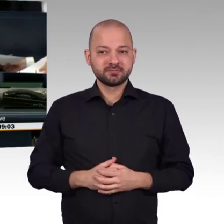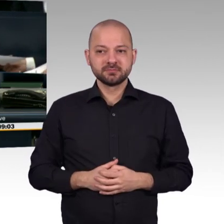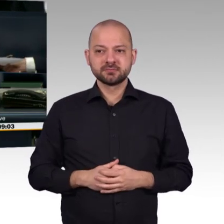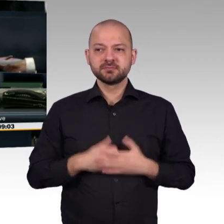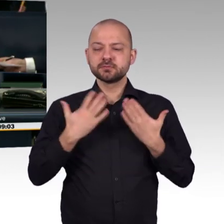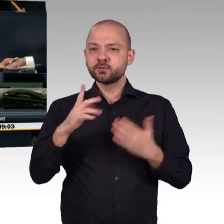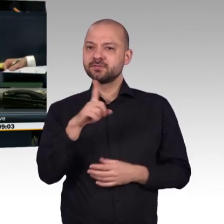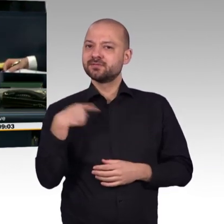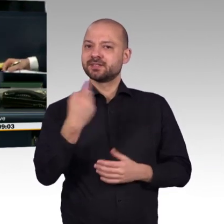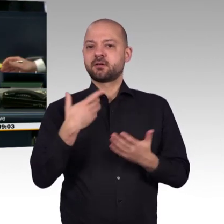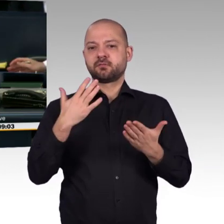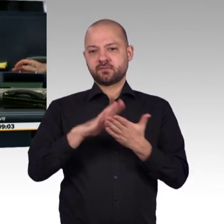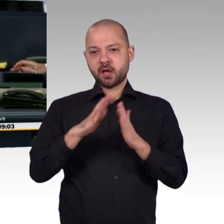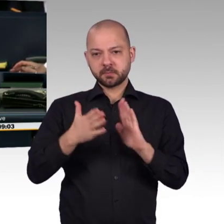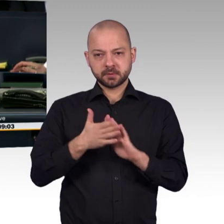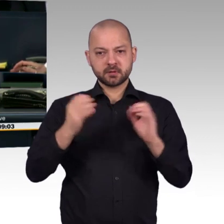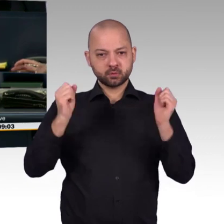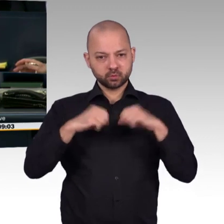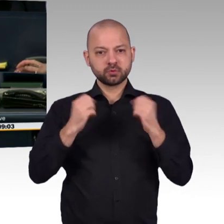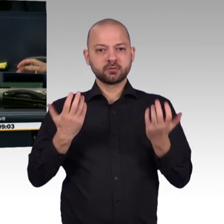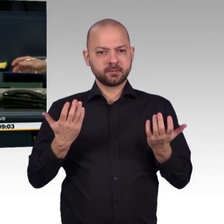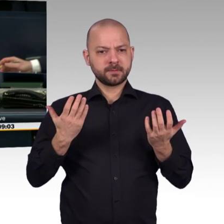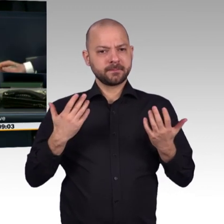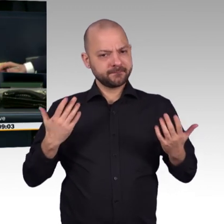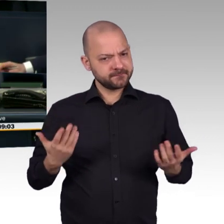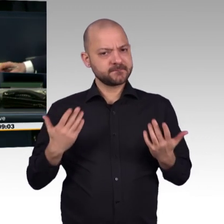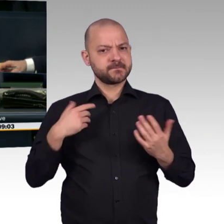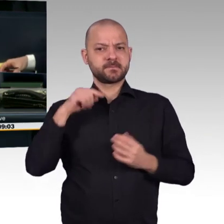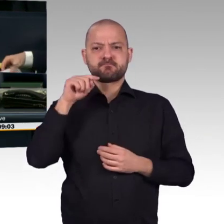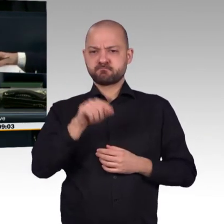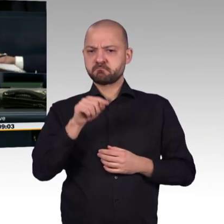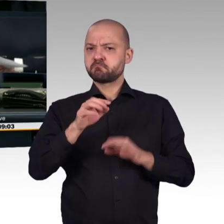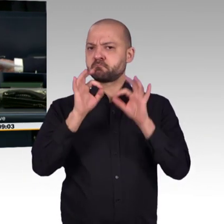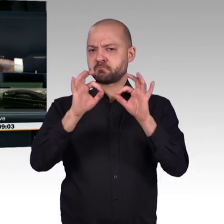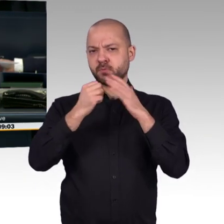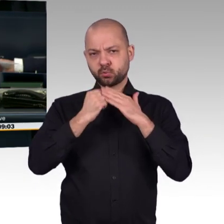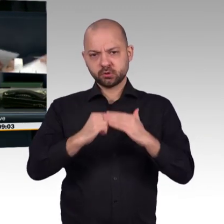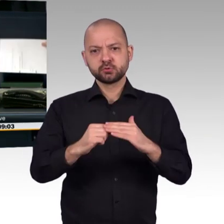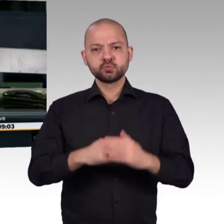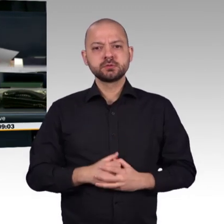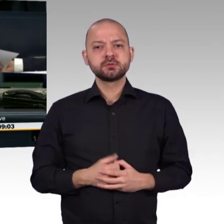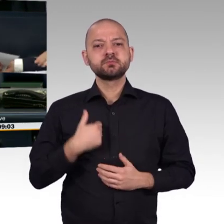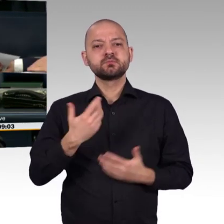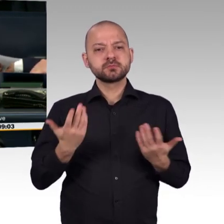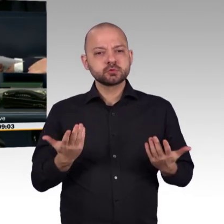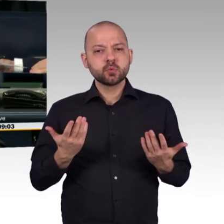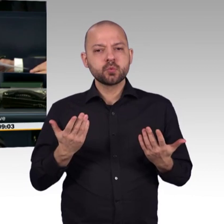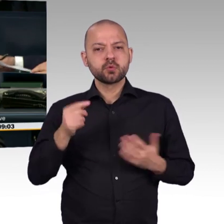Nach einer interfraktionellen Vereinbarung sind für die Aussprache 60 Minuten vorgesehen. Ich höre keinen